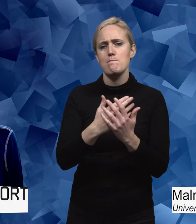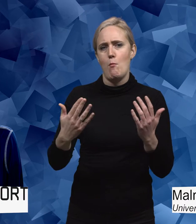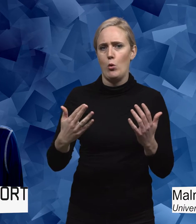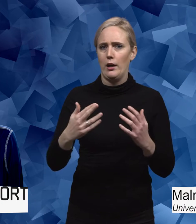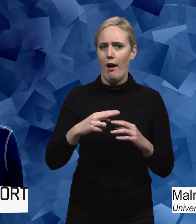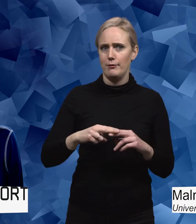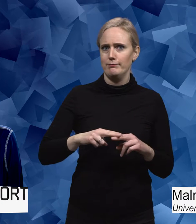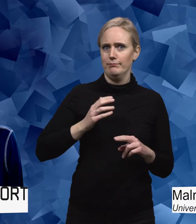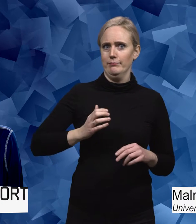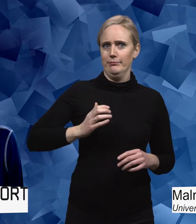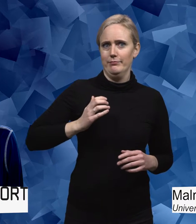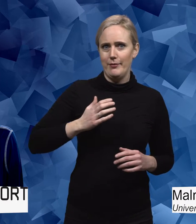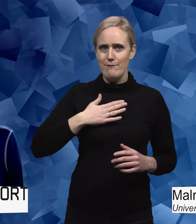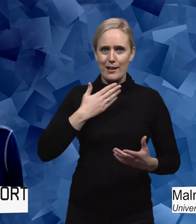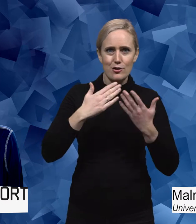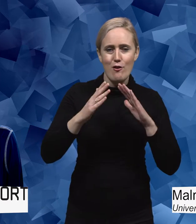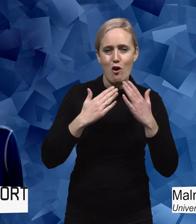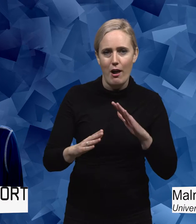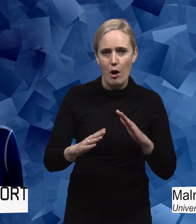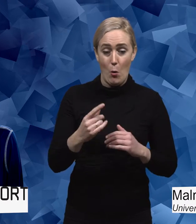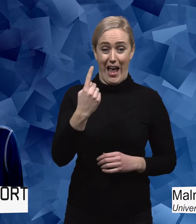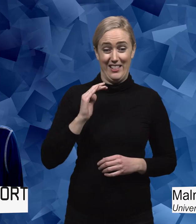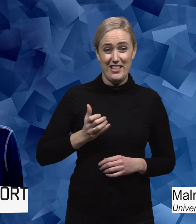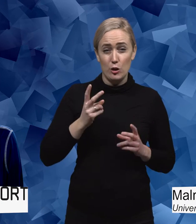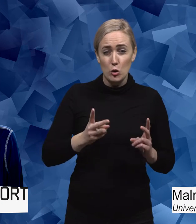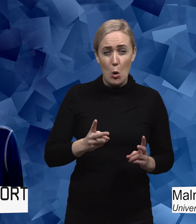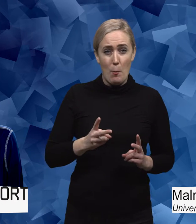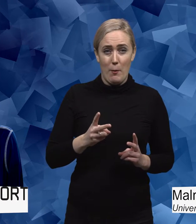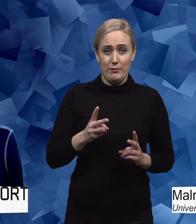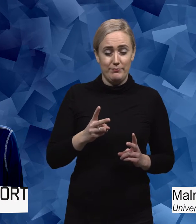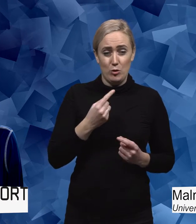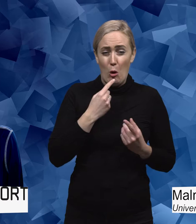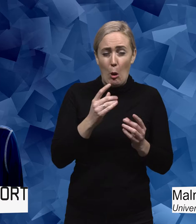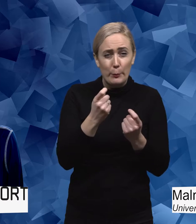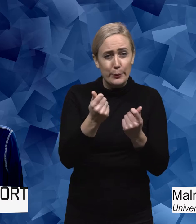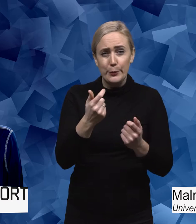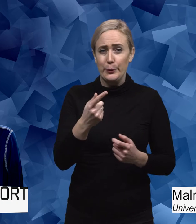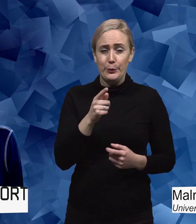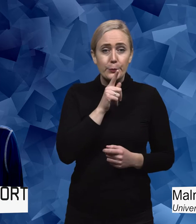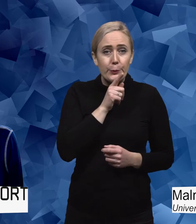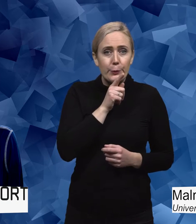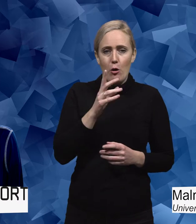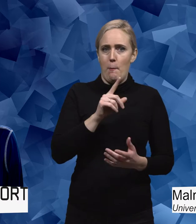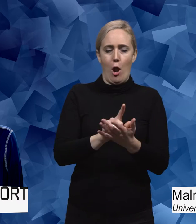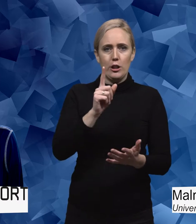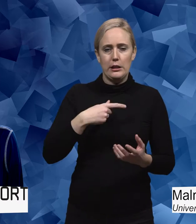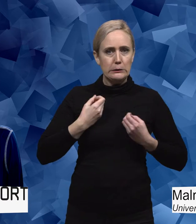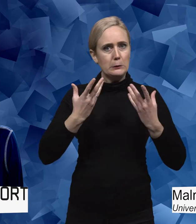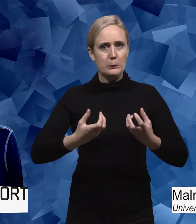engagerade. Och även den tjejen som var mest kortfattad och ganska tyst låten började plötsligt prata mycket